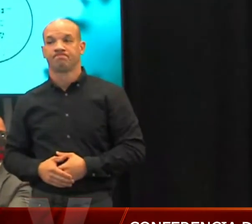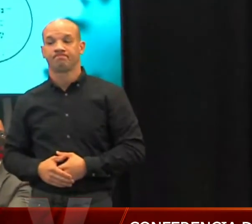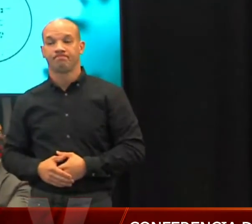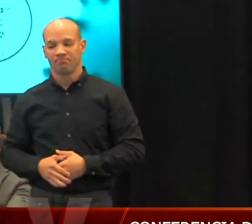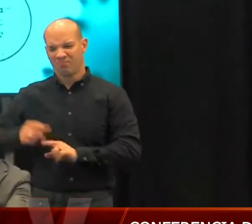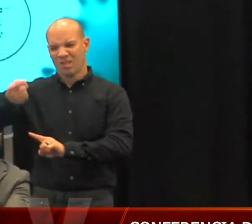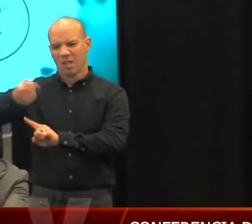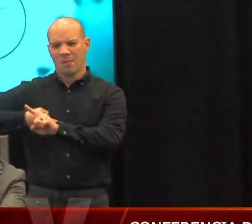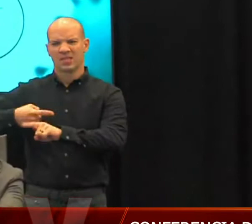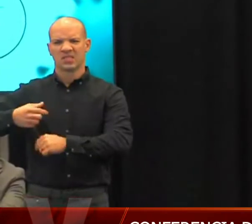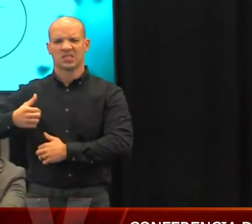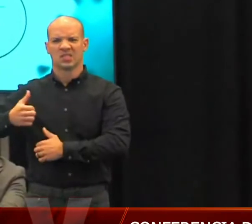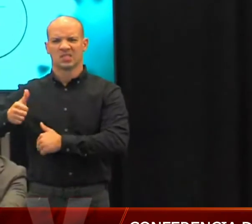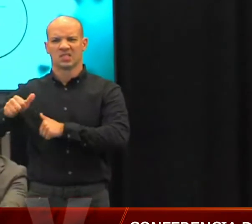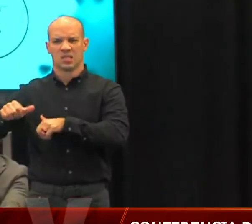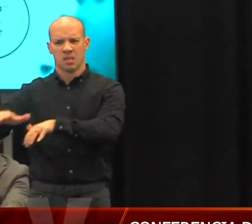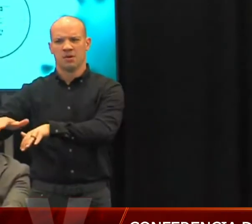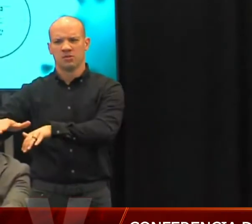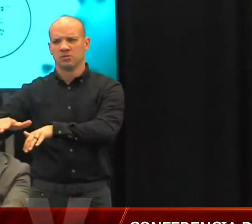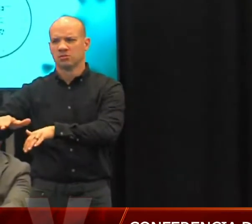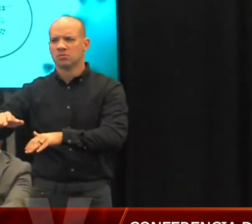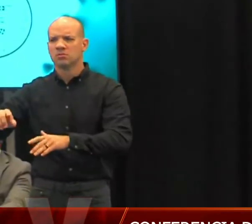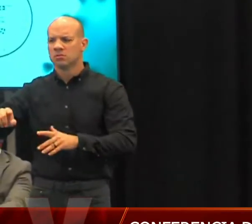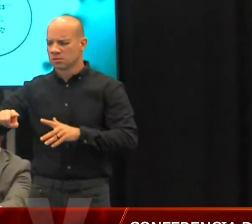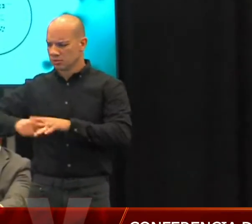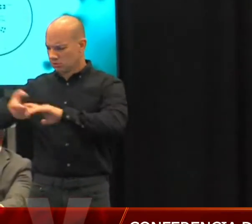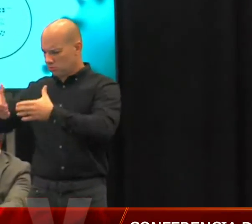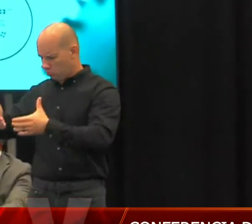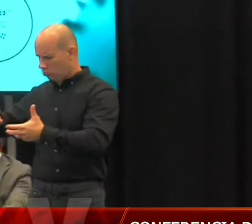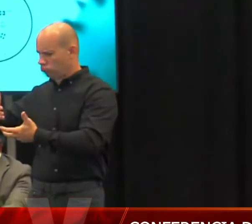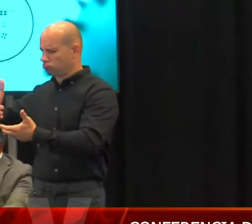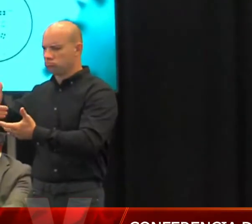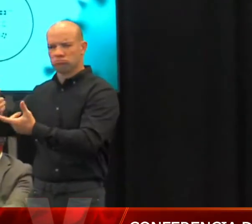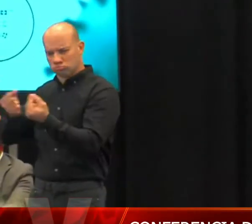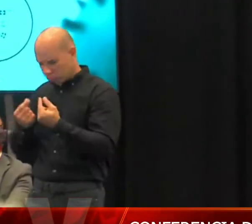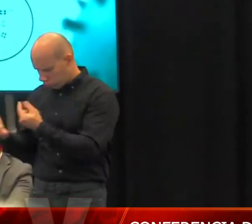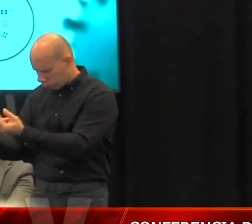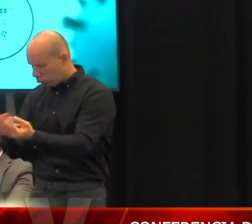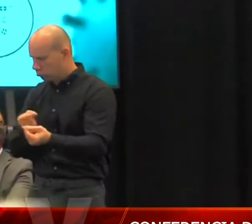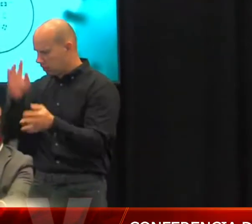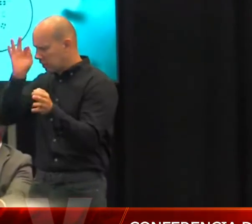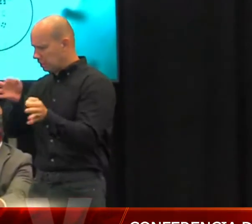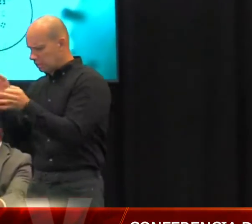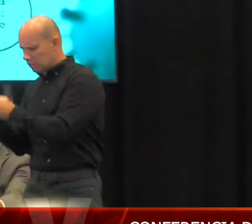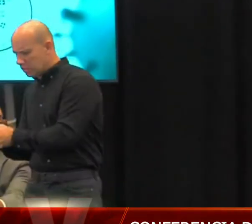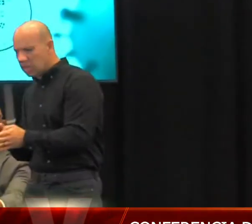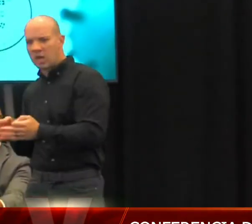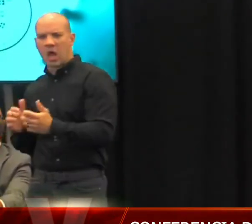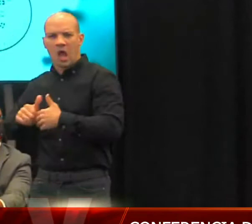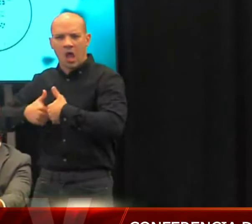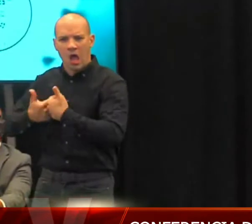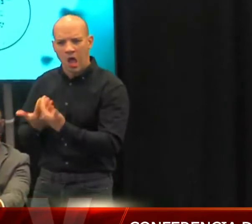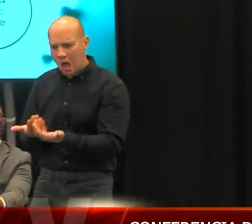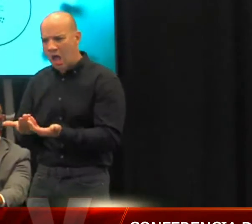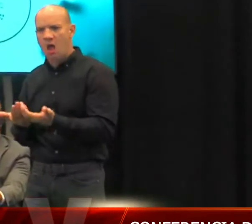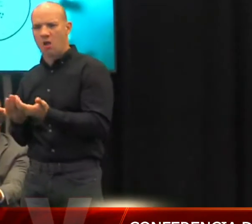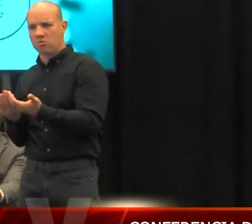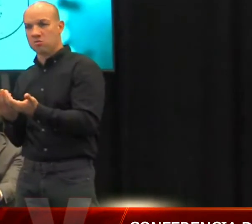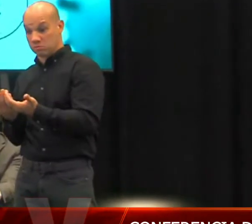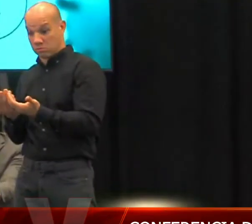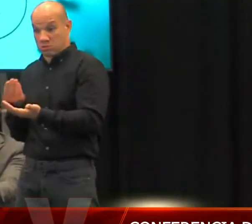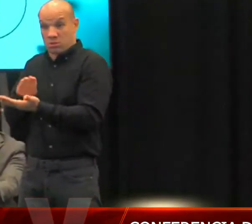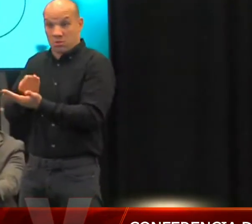este proyecto, esta tarea de apoyar al gobierno en establecer algunos criterios para poder llevar un proceso de reapertura